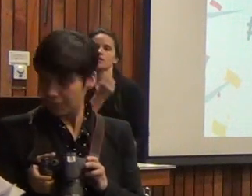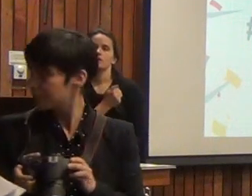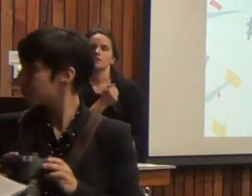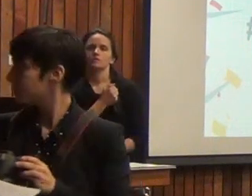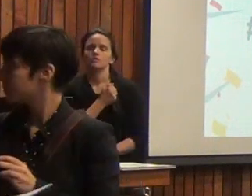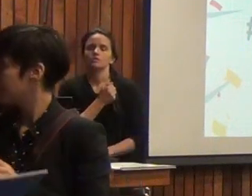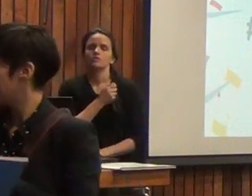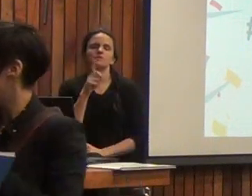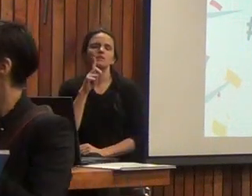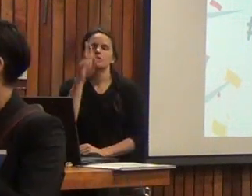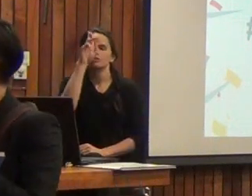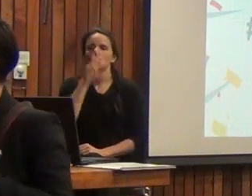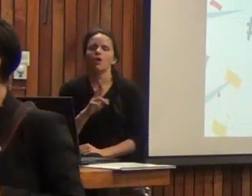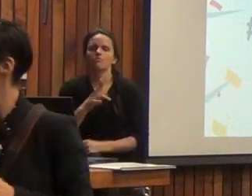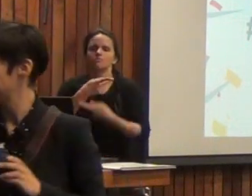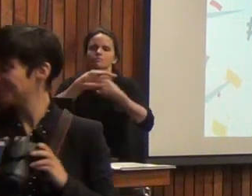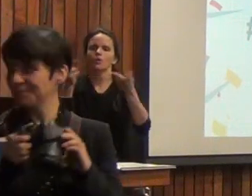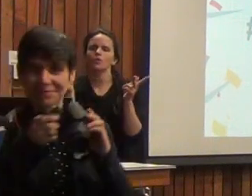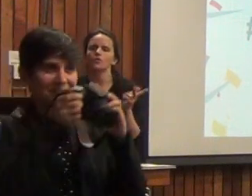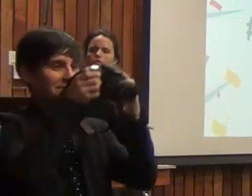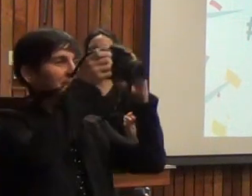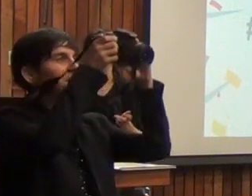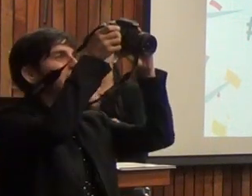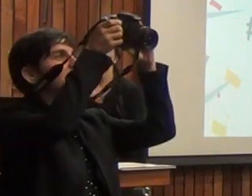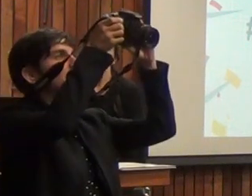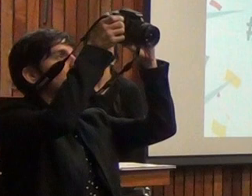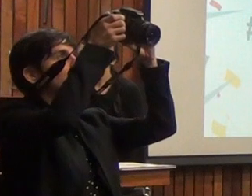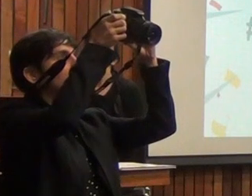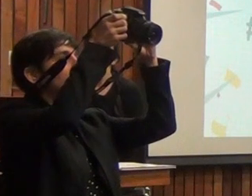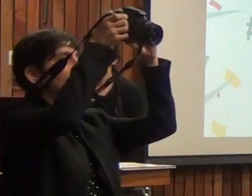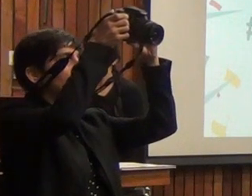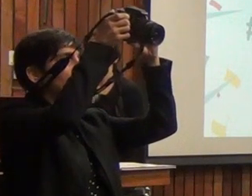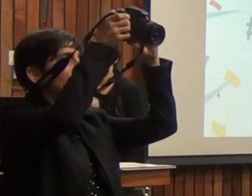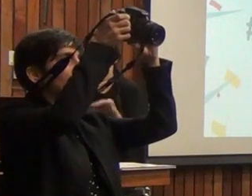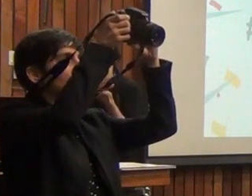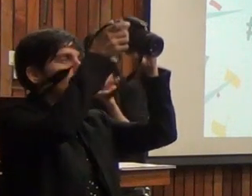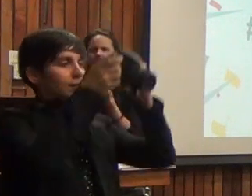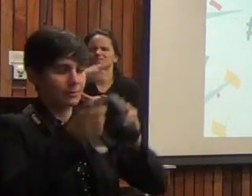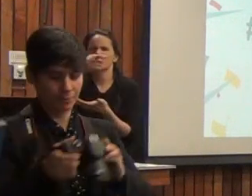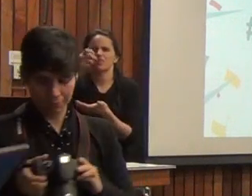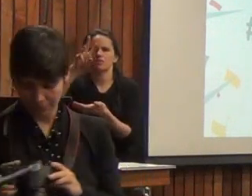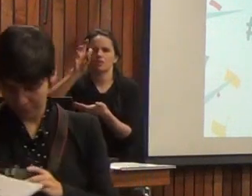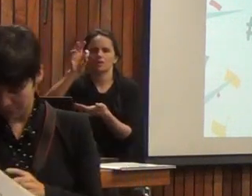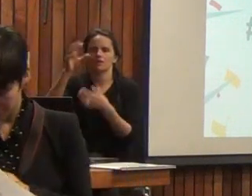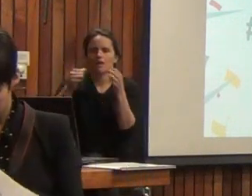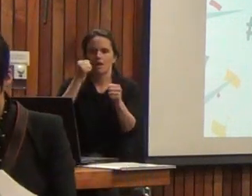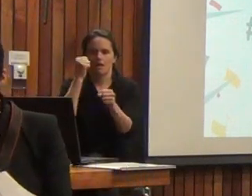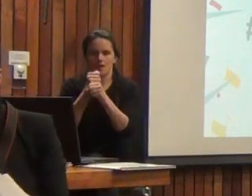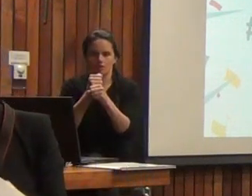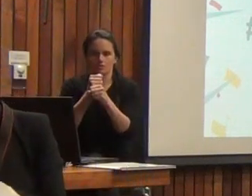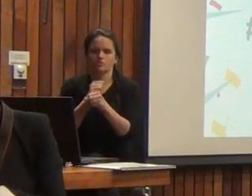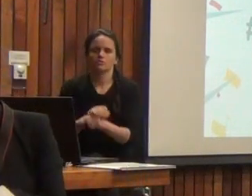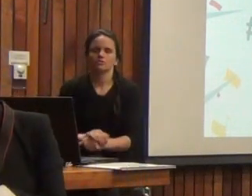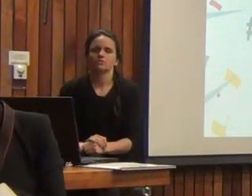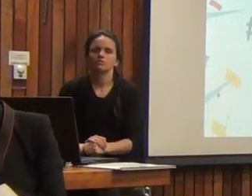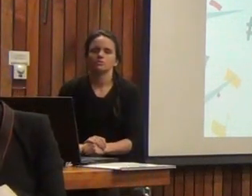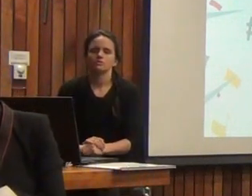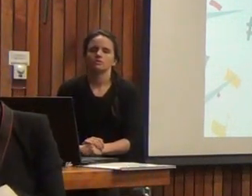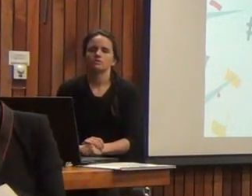tiene un rol público, estamos contentos además porque este año estamos celebrando 130 años y esto